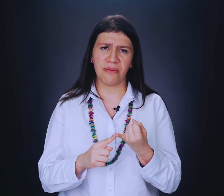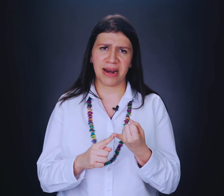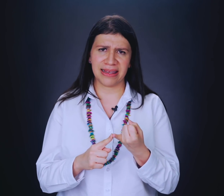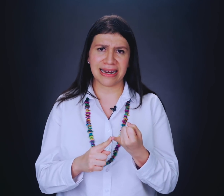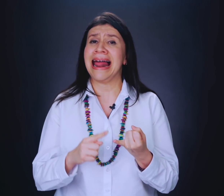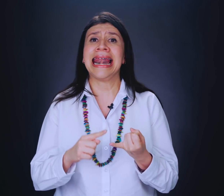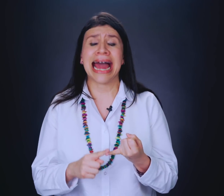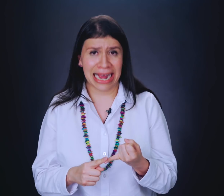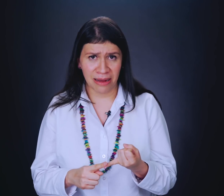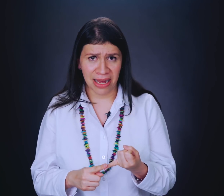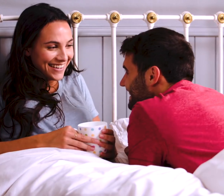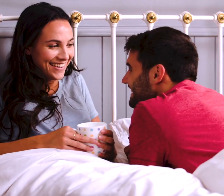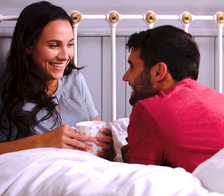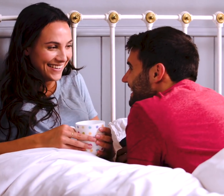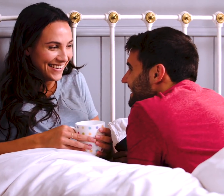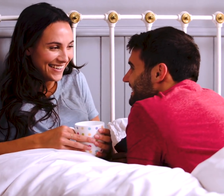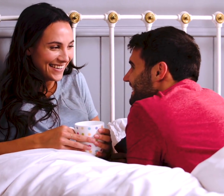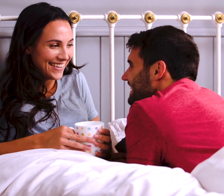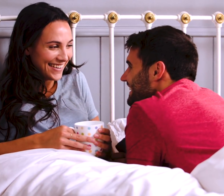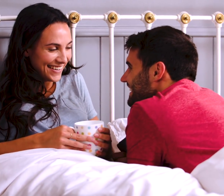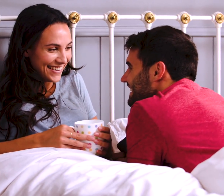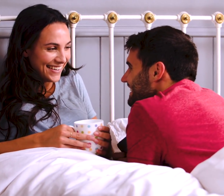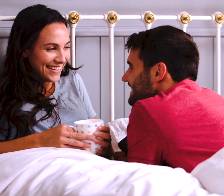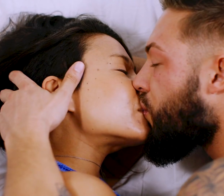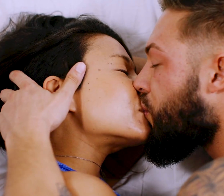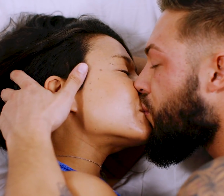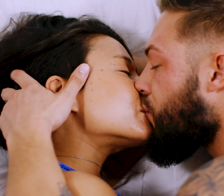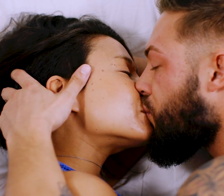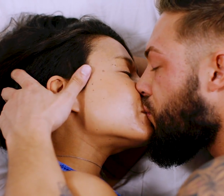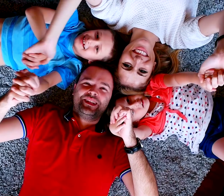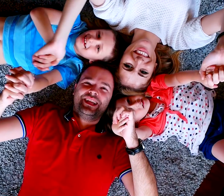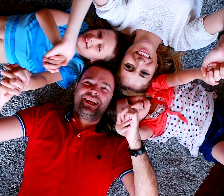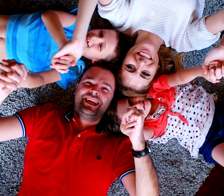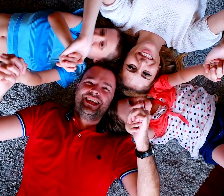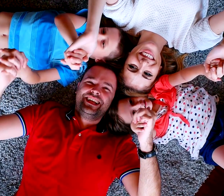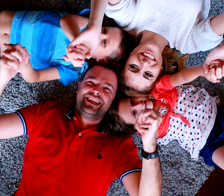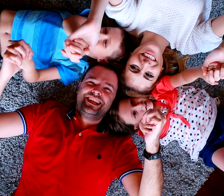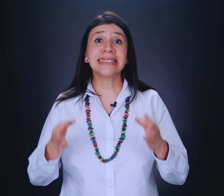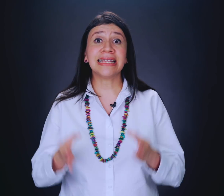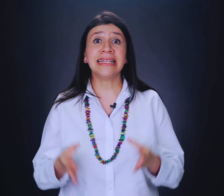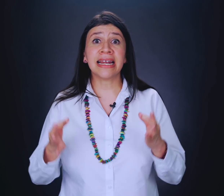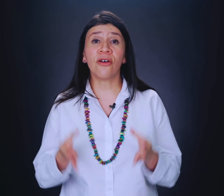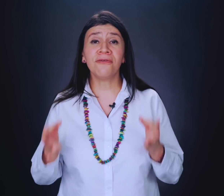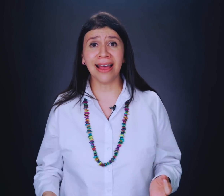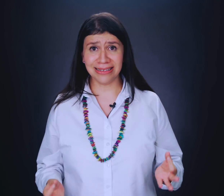compartir la cama, el dinero, el amor, el sexo, los hijos, todo lo que quieras, tienes que tenerle confianza.